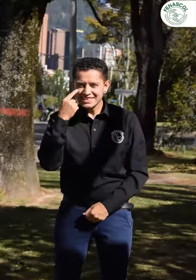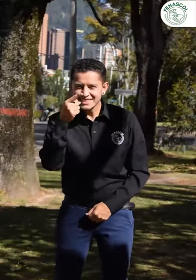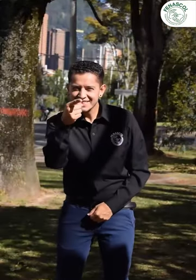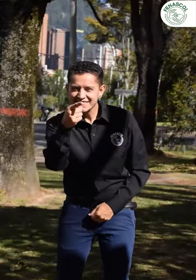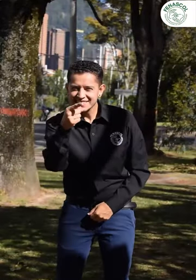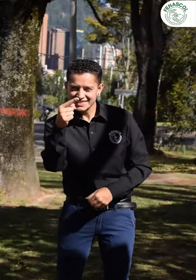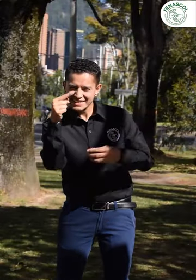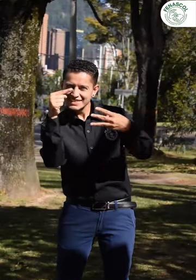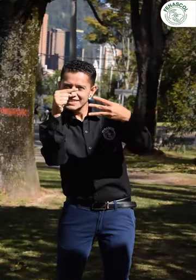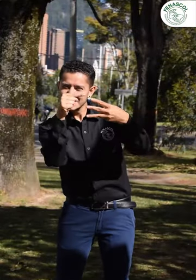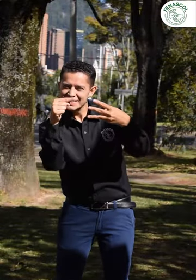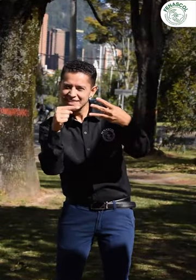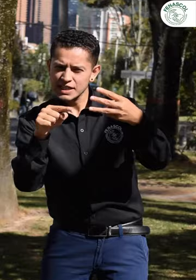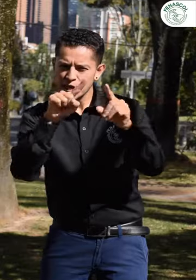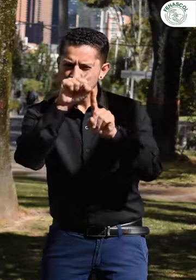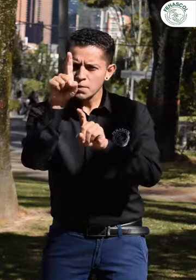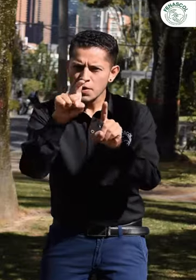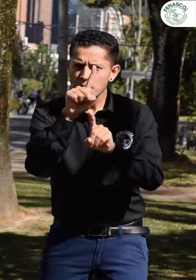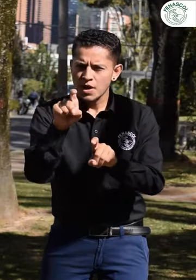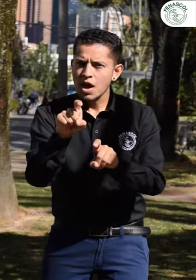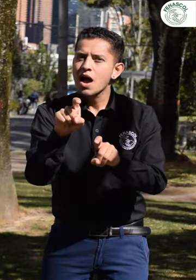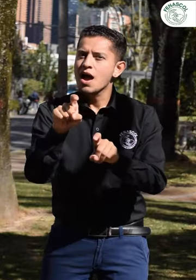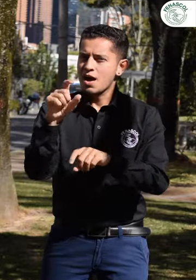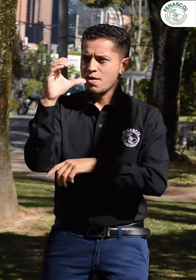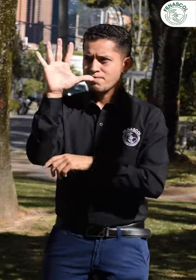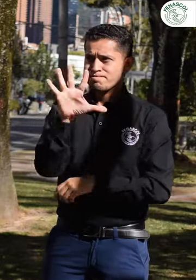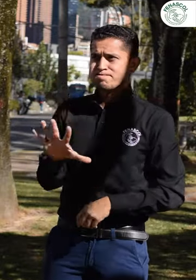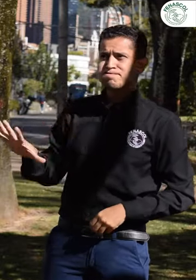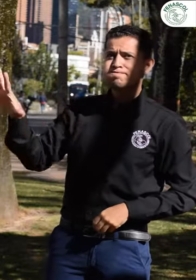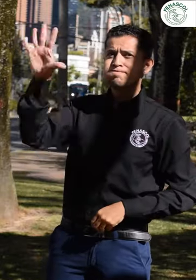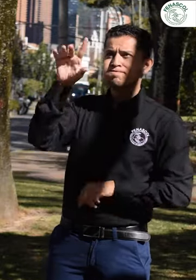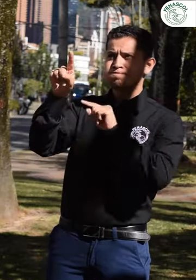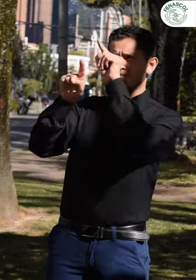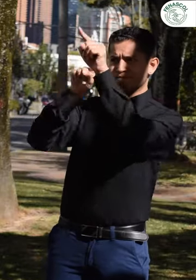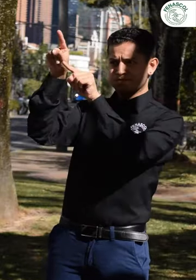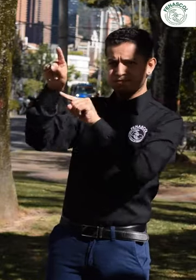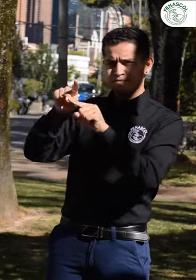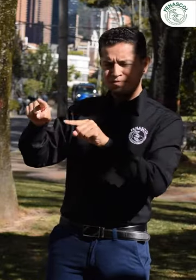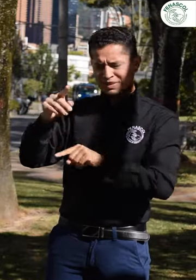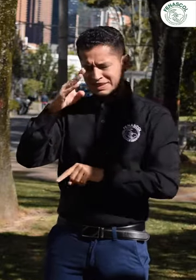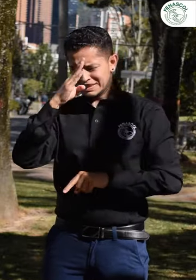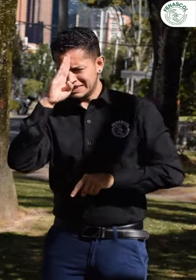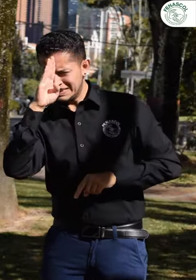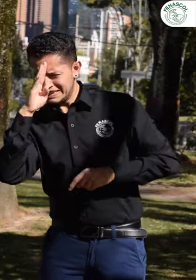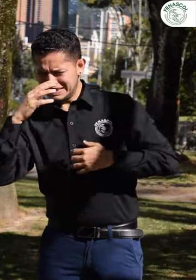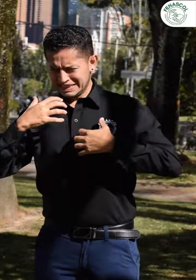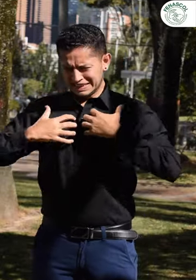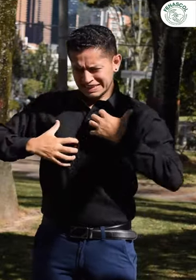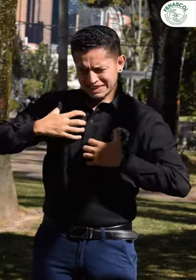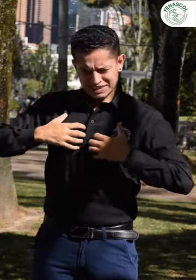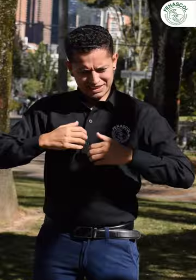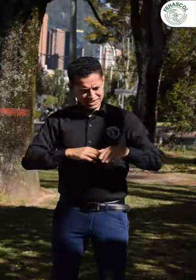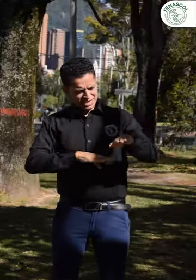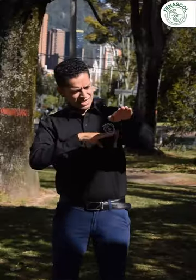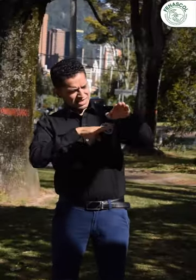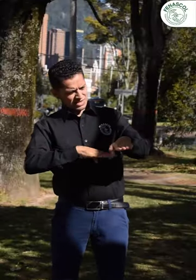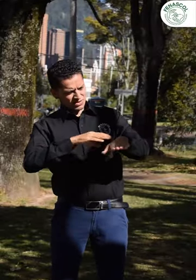¿Vieron? En todo el país aún hay personas con dudas e inquietudes respecto a este tema. Sobre los